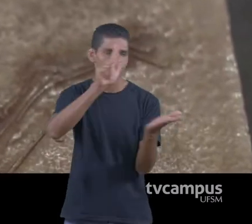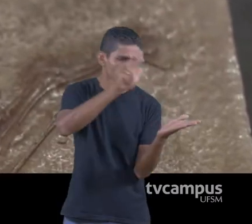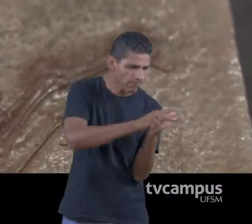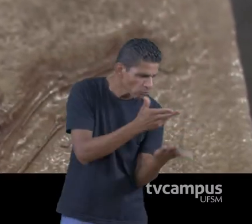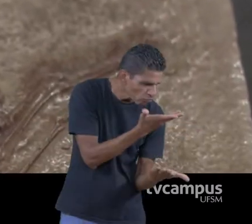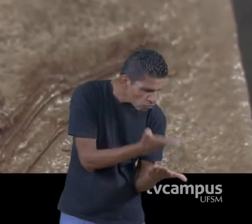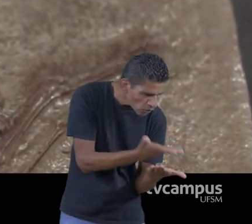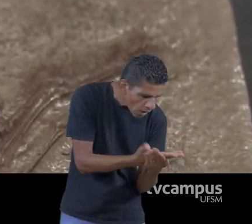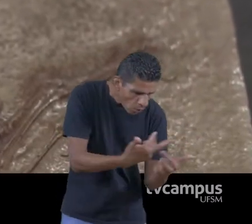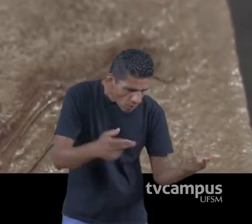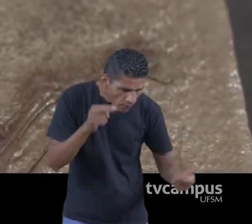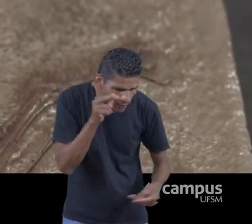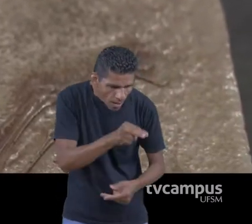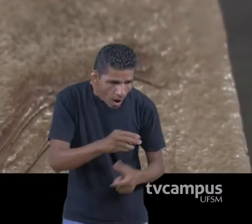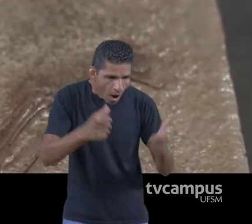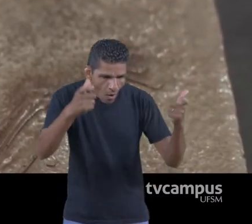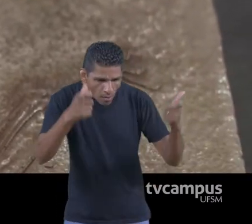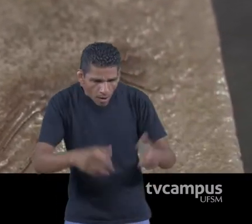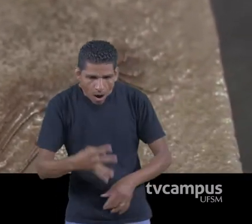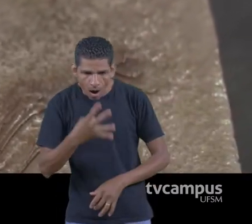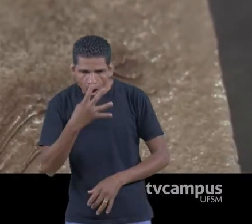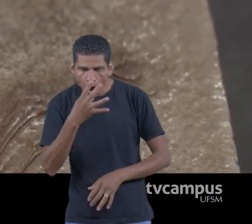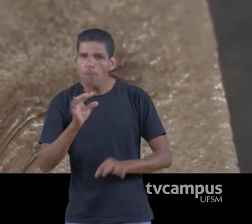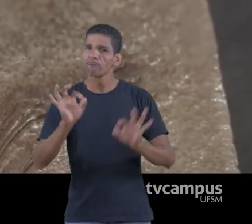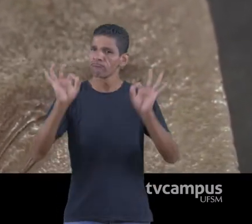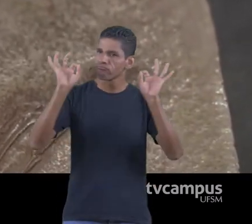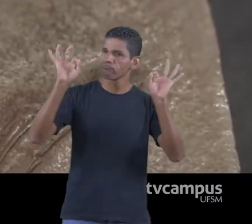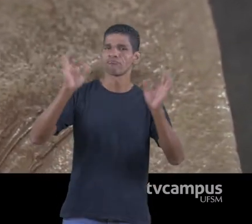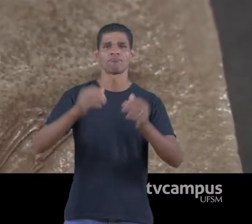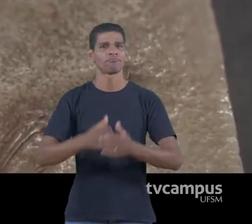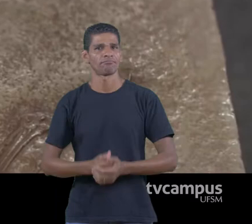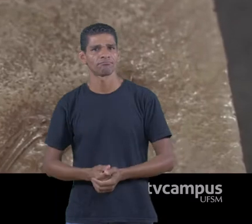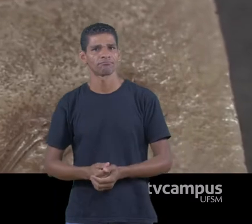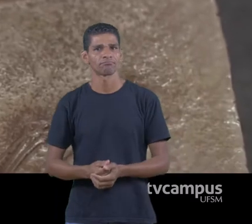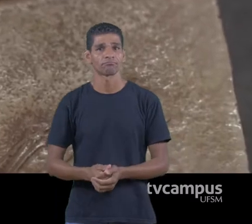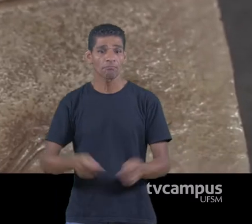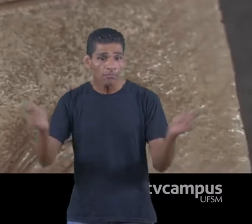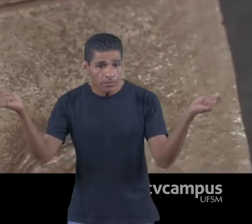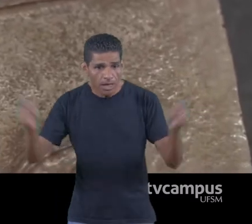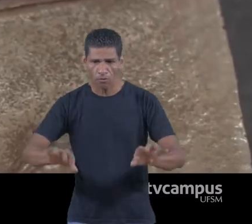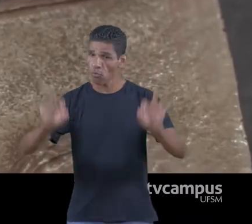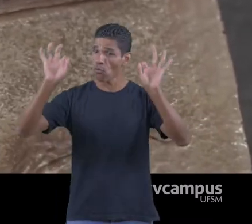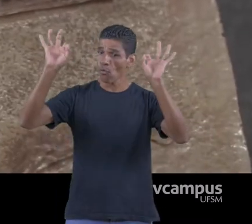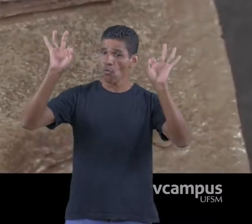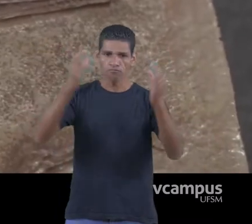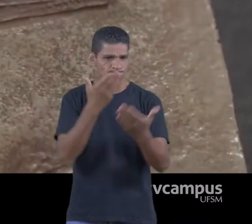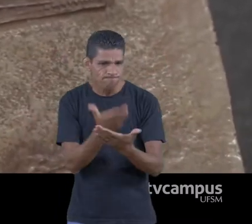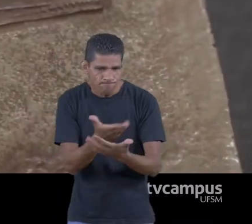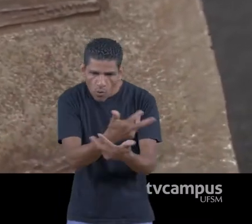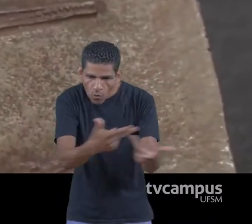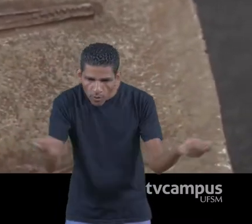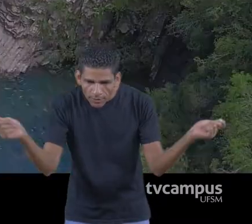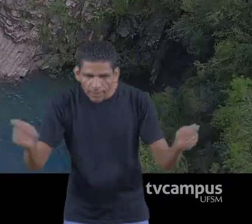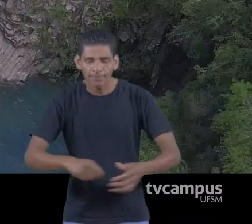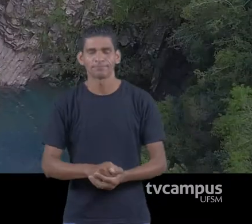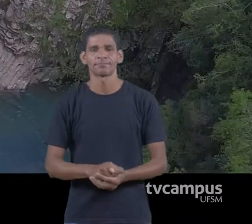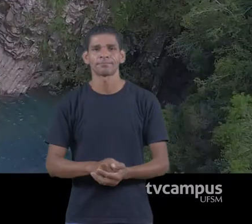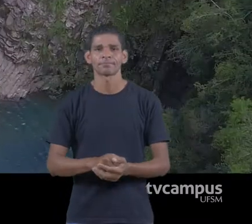paleontológica Que torne aquele território único, singular, especial E nesse